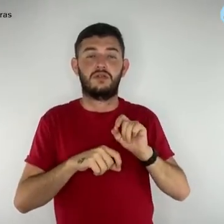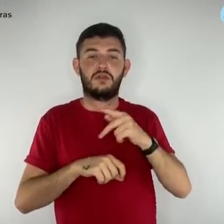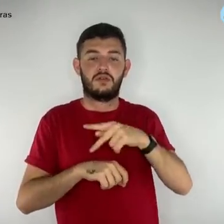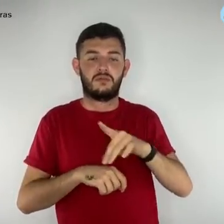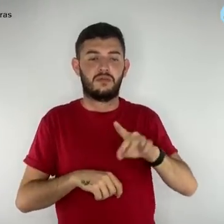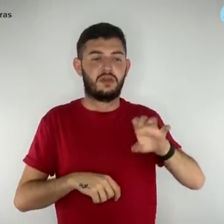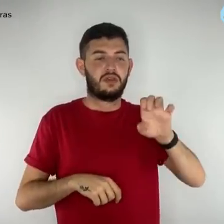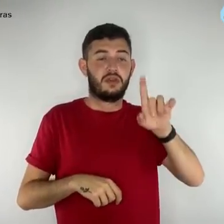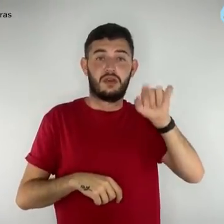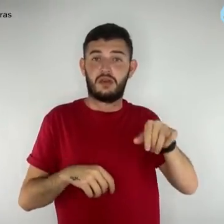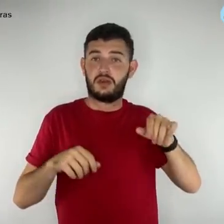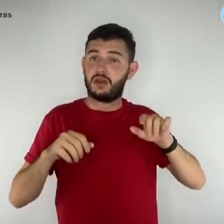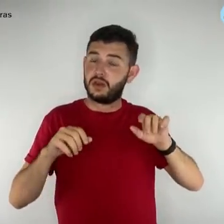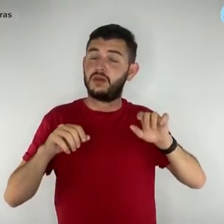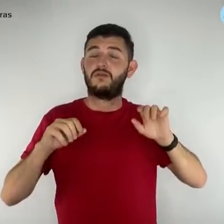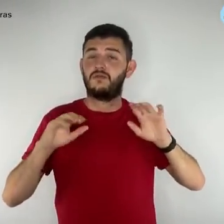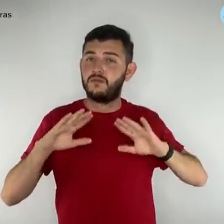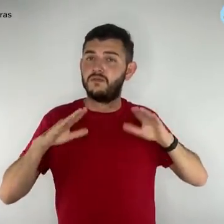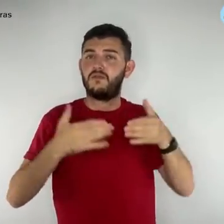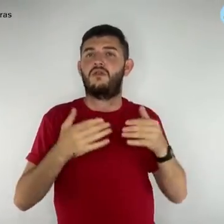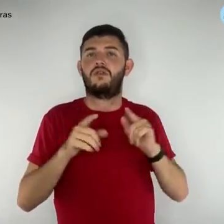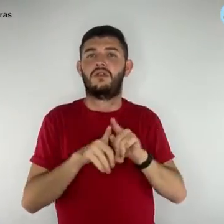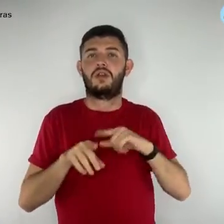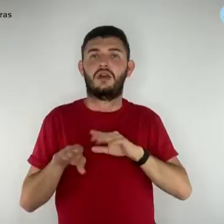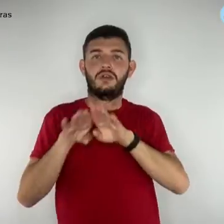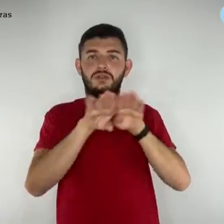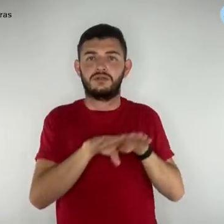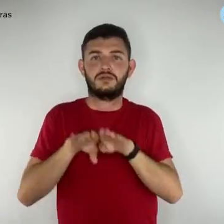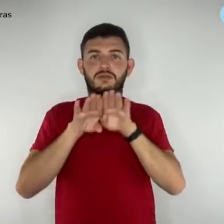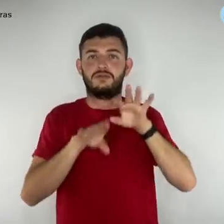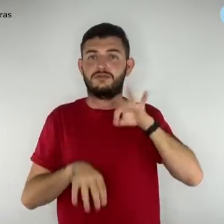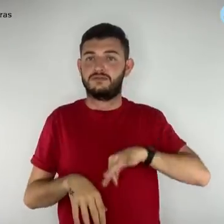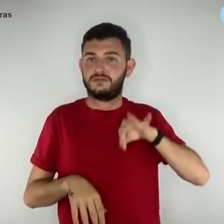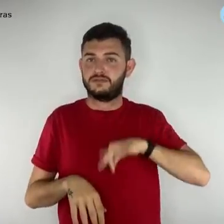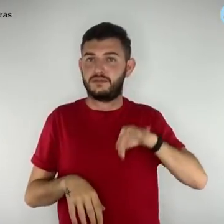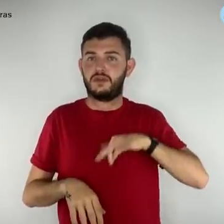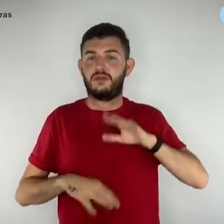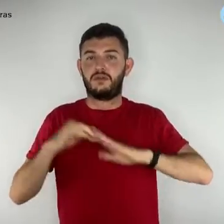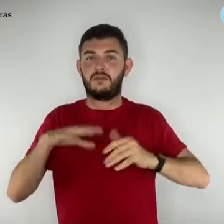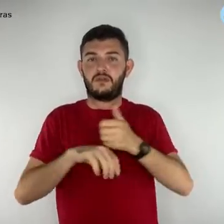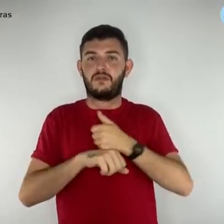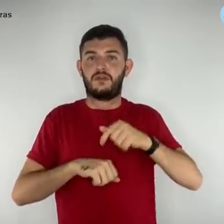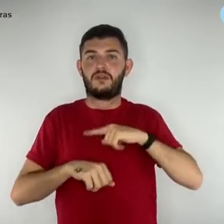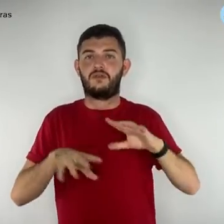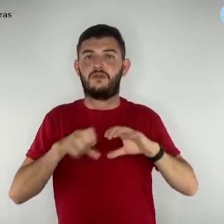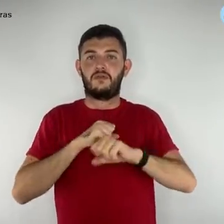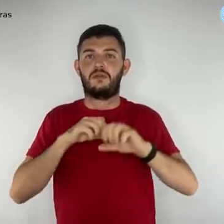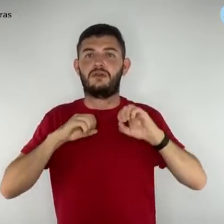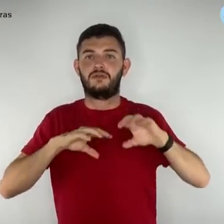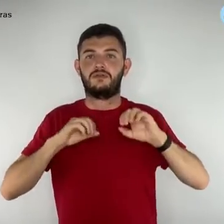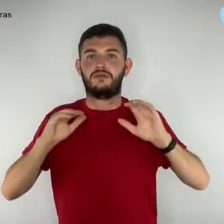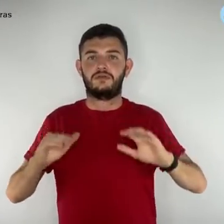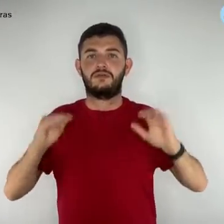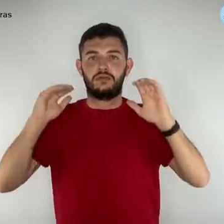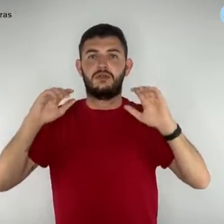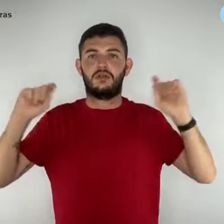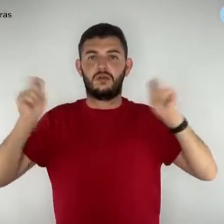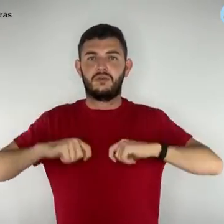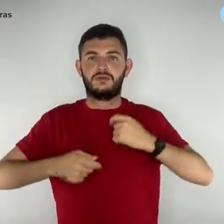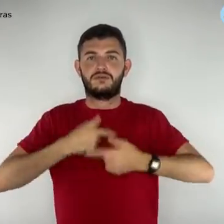que prevê a isonomia salarial entre carreiras do ensino superior e condições adequadas de